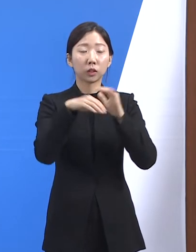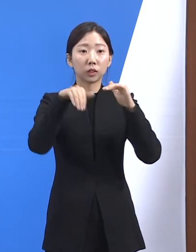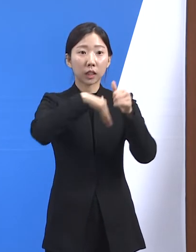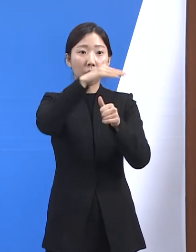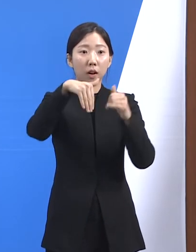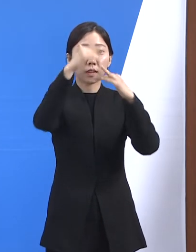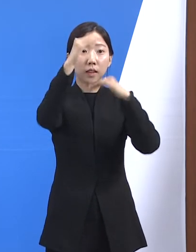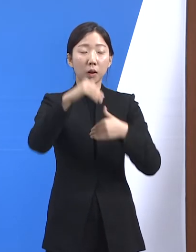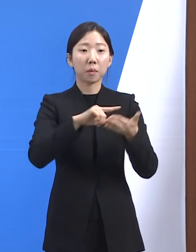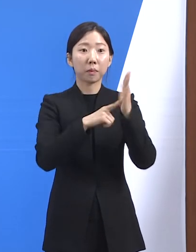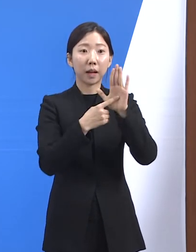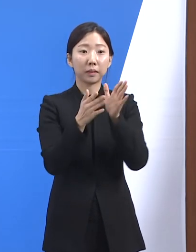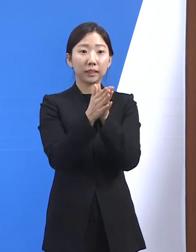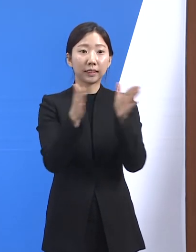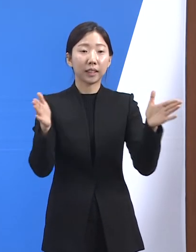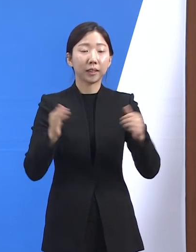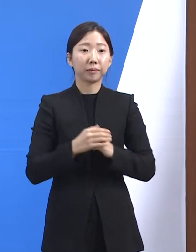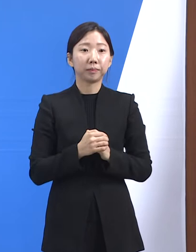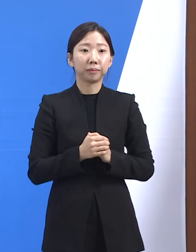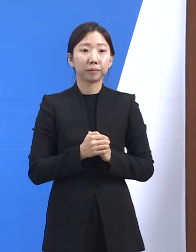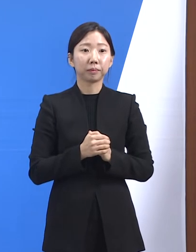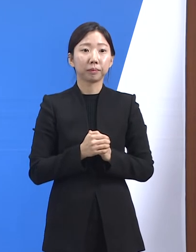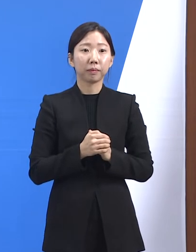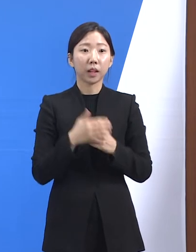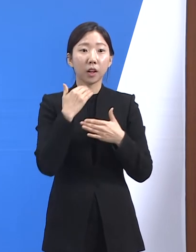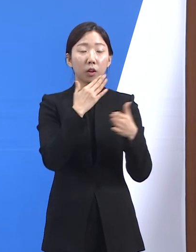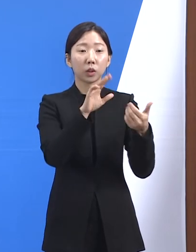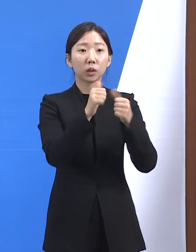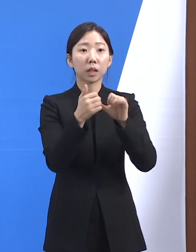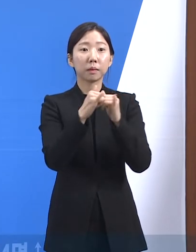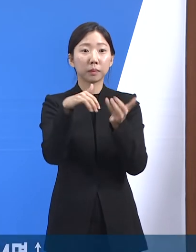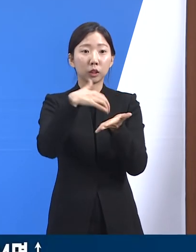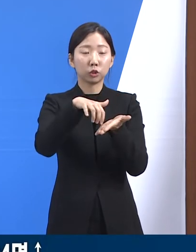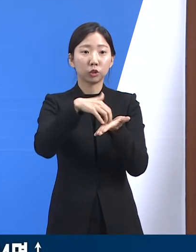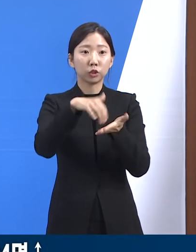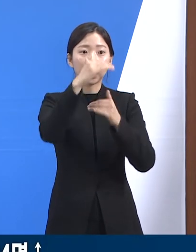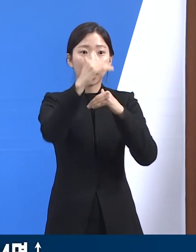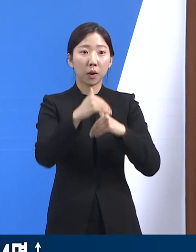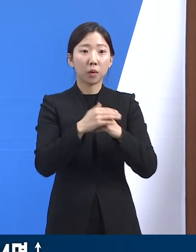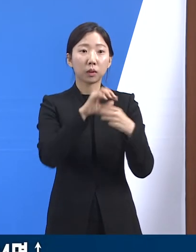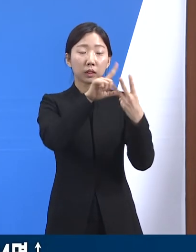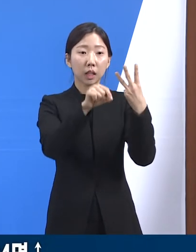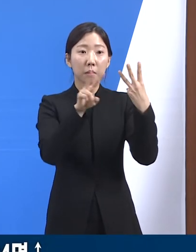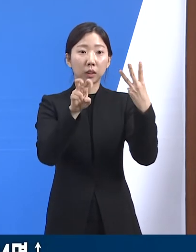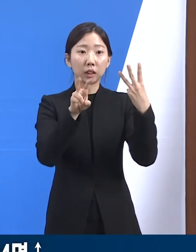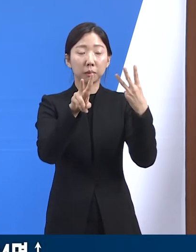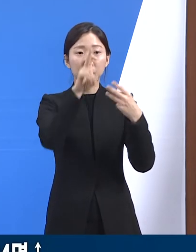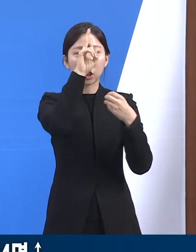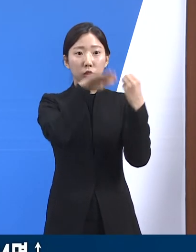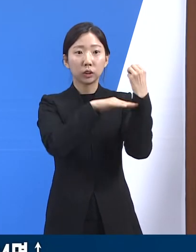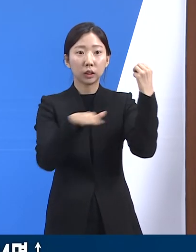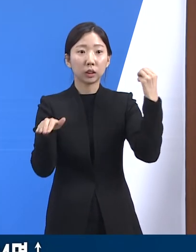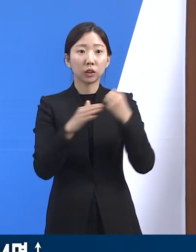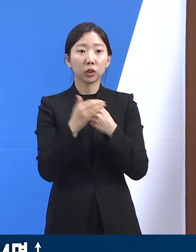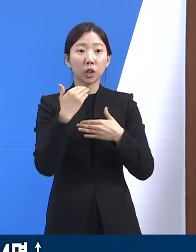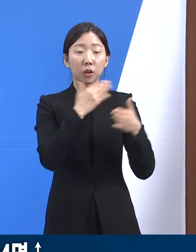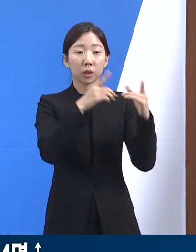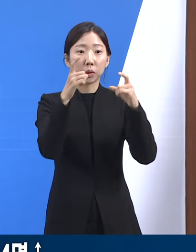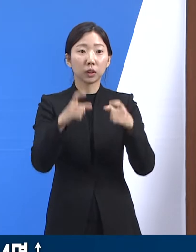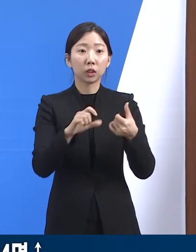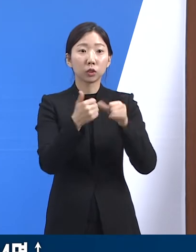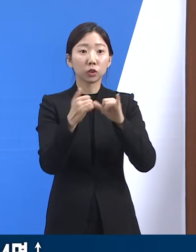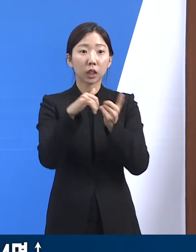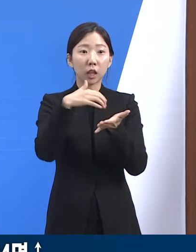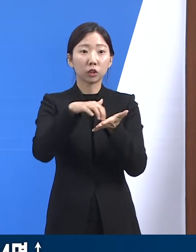기자회견을 시작하겠습니다. 먼저 경기도 사망자 현황입니다. 3월 22일 0시 기준 경기도 사망자